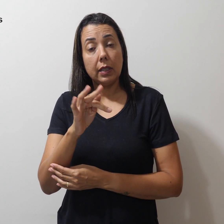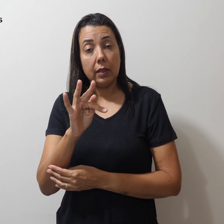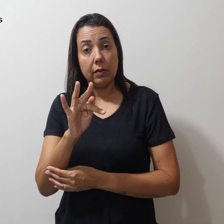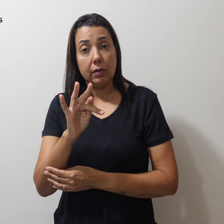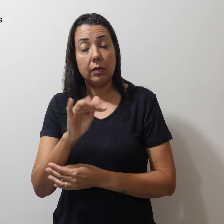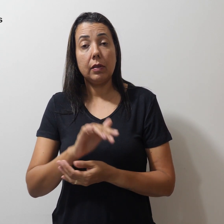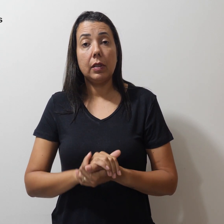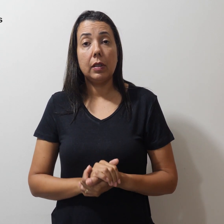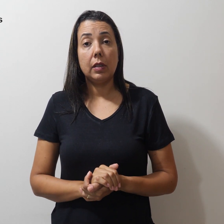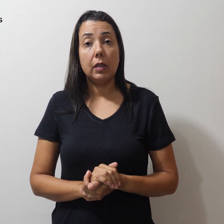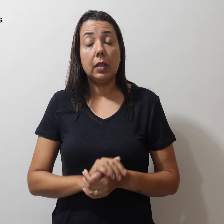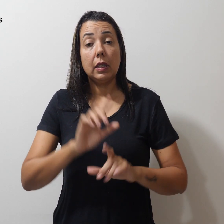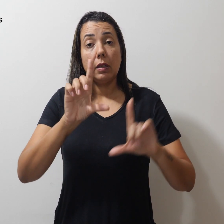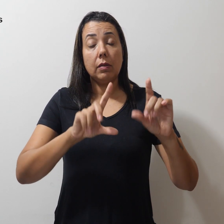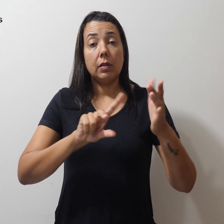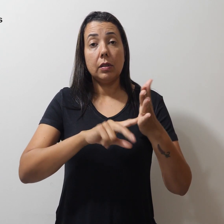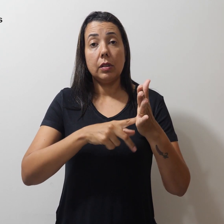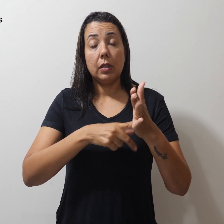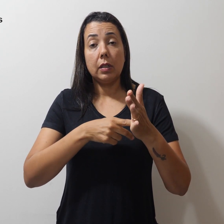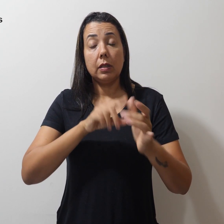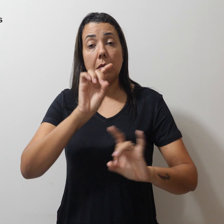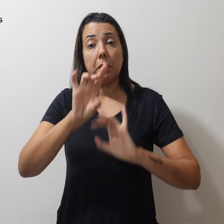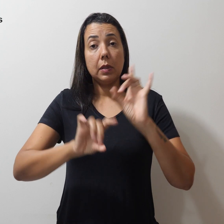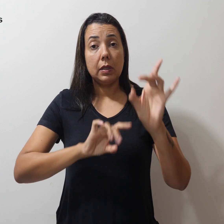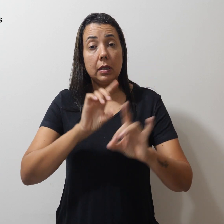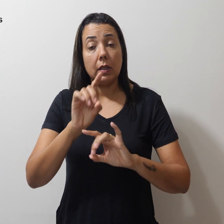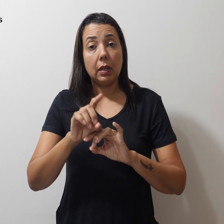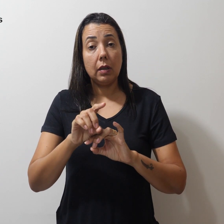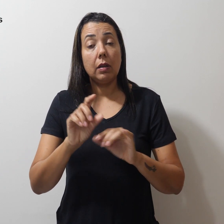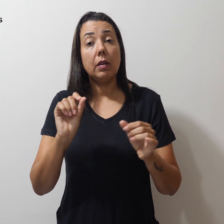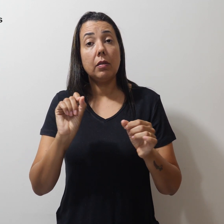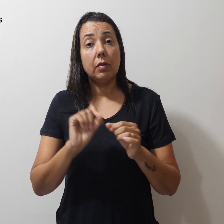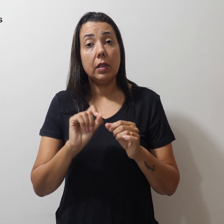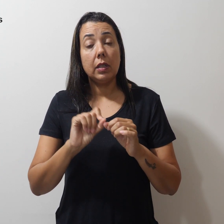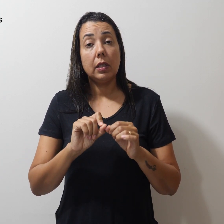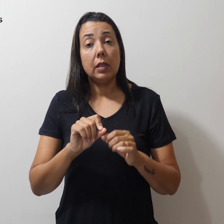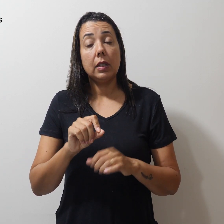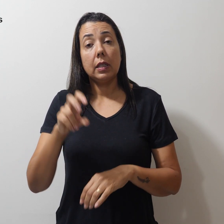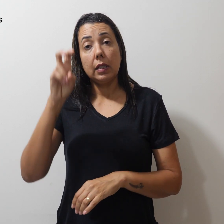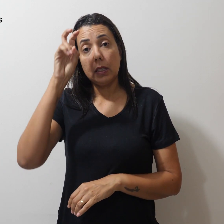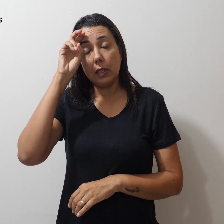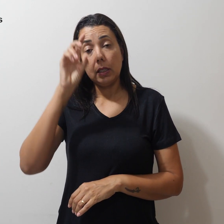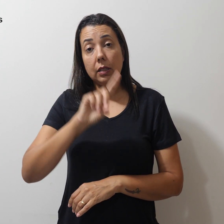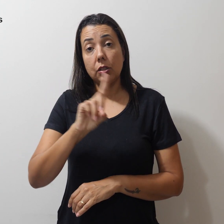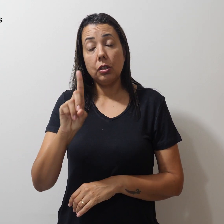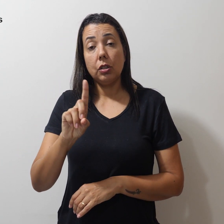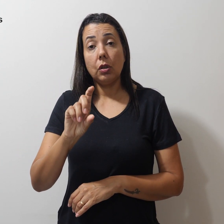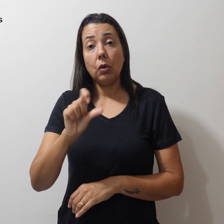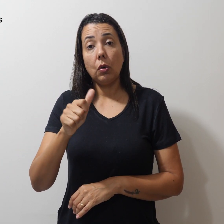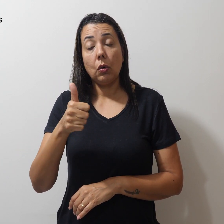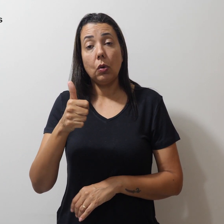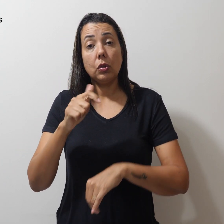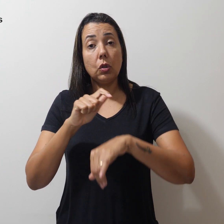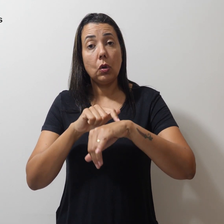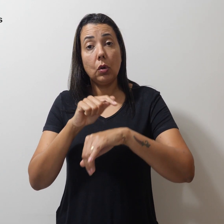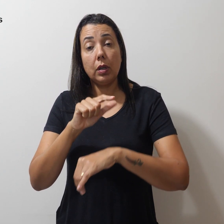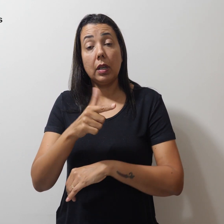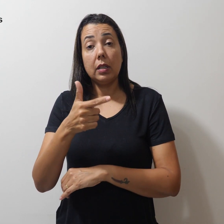Um TV Simpro Especial será realizado nesta quinta-feira 11 às 20 horas para